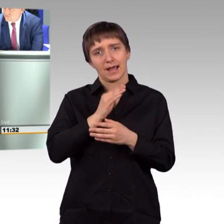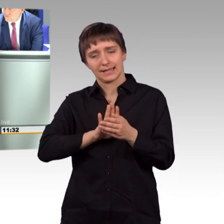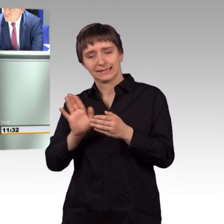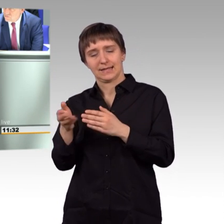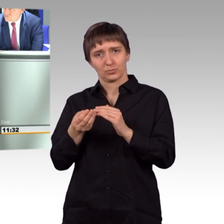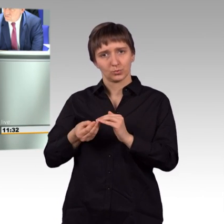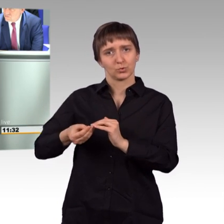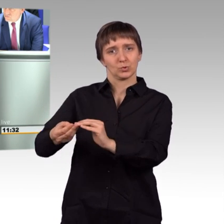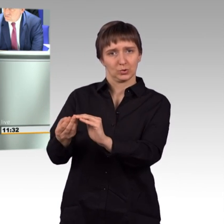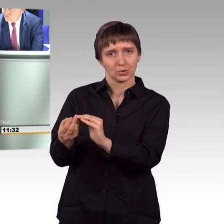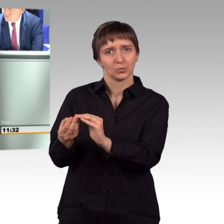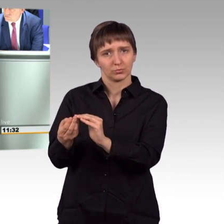Ausschaltung eines politischen Gegners?